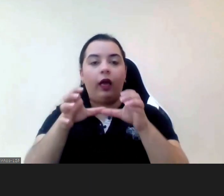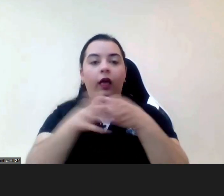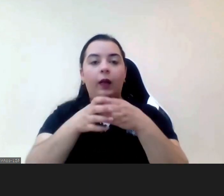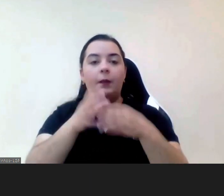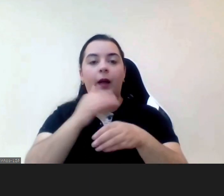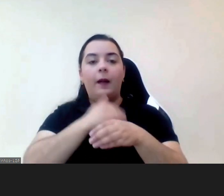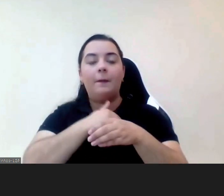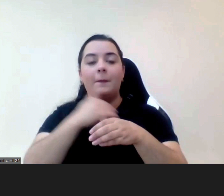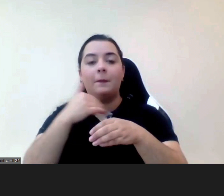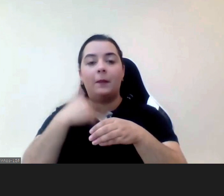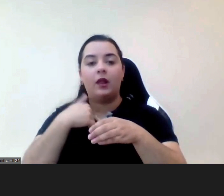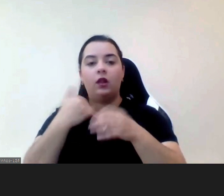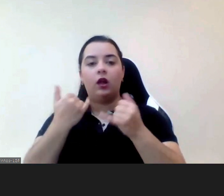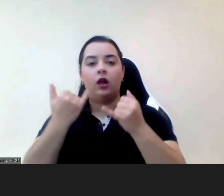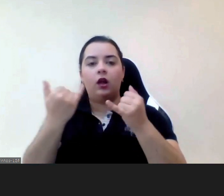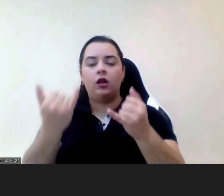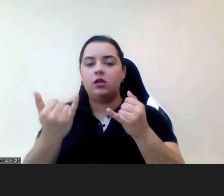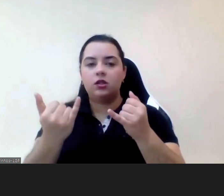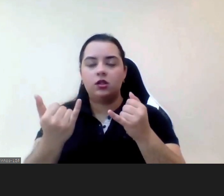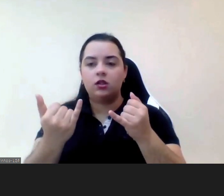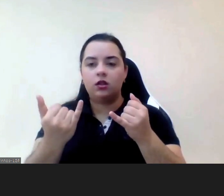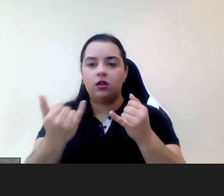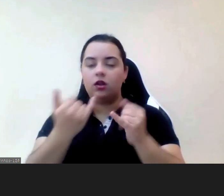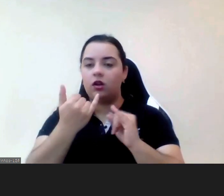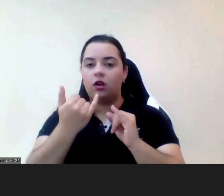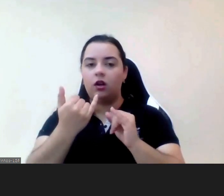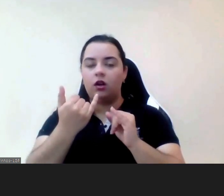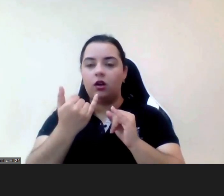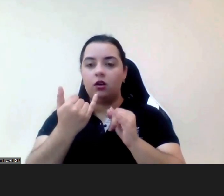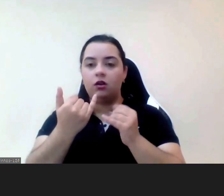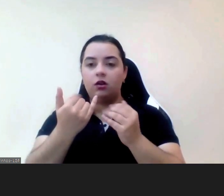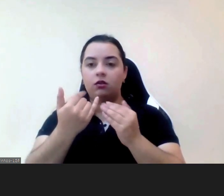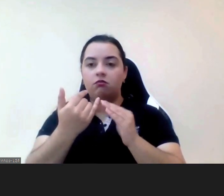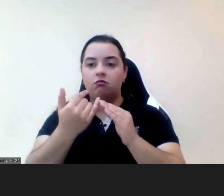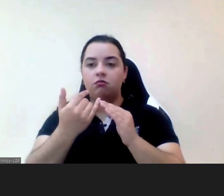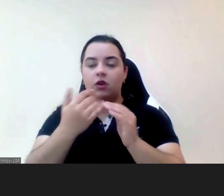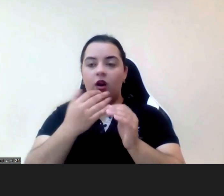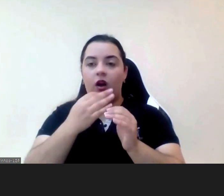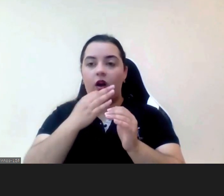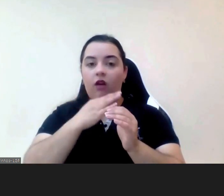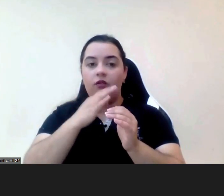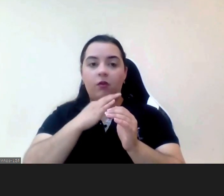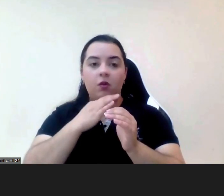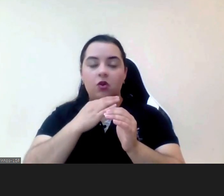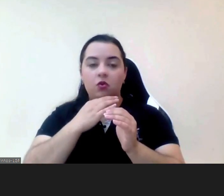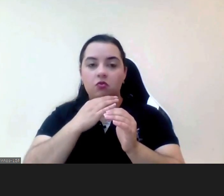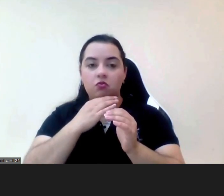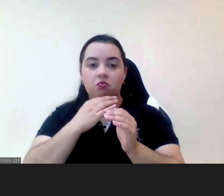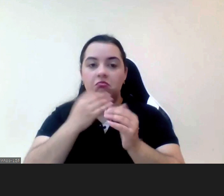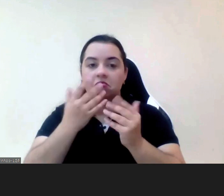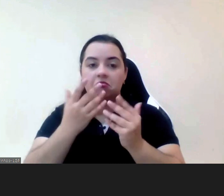é dado às famílias um tipo de resposta que lhes possa dar apoio